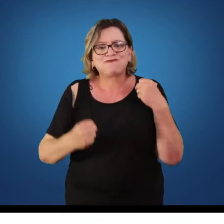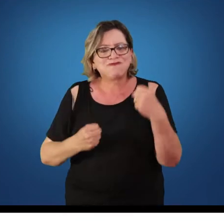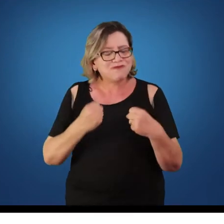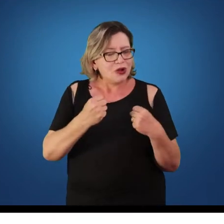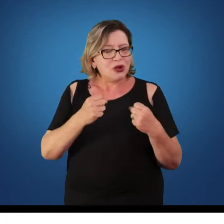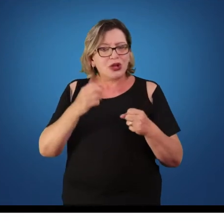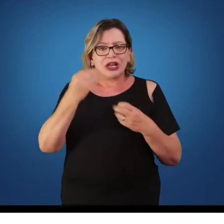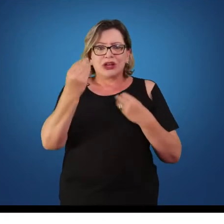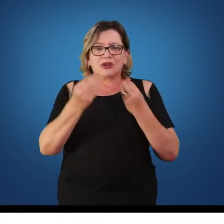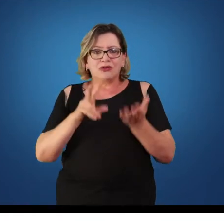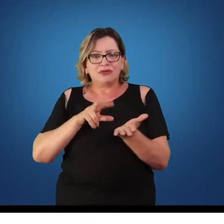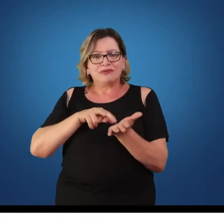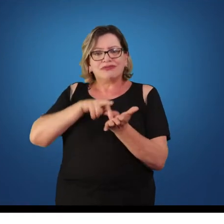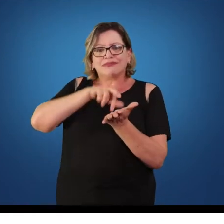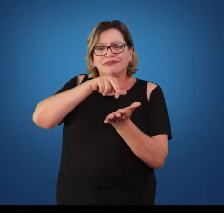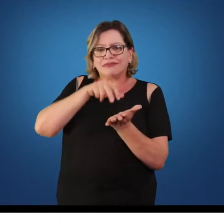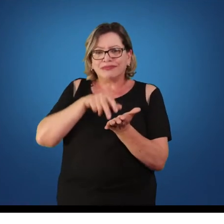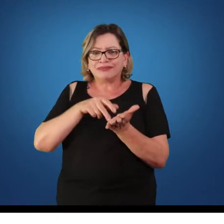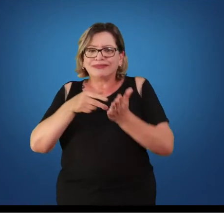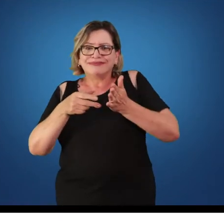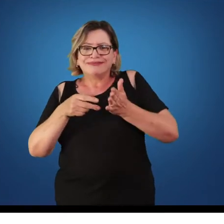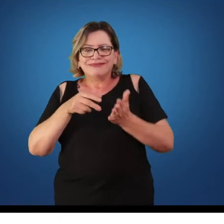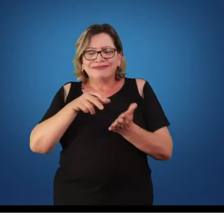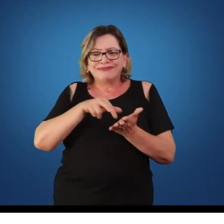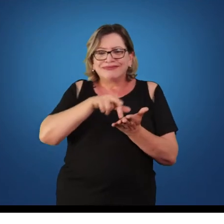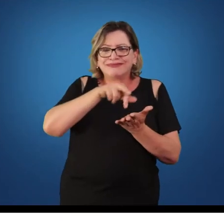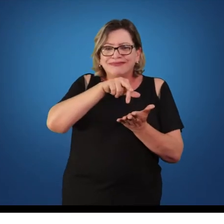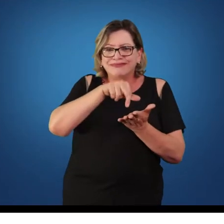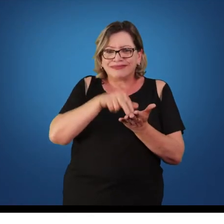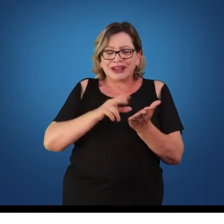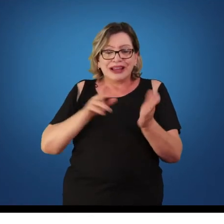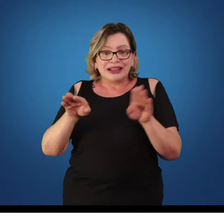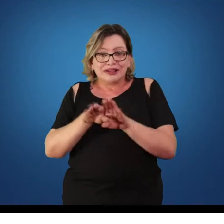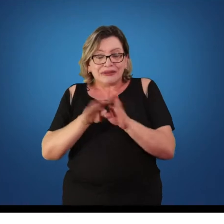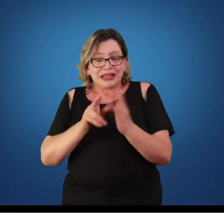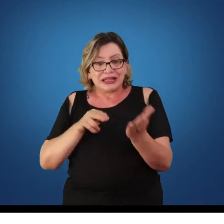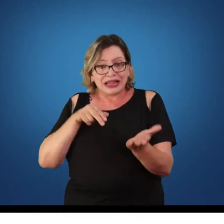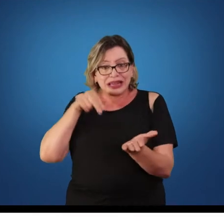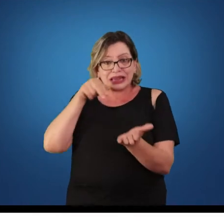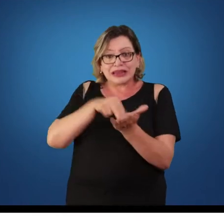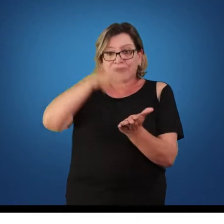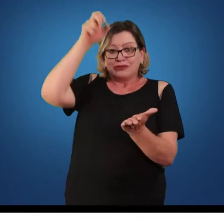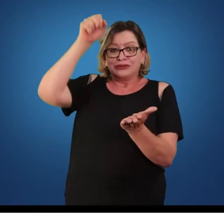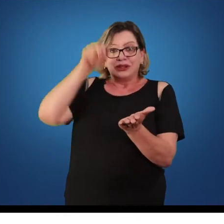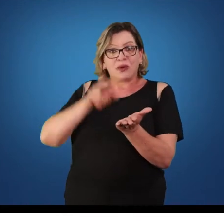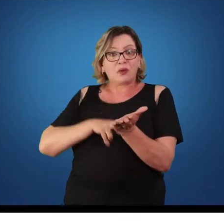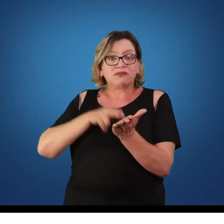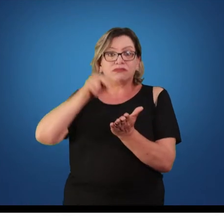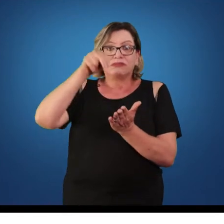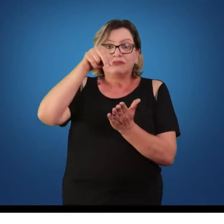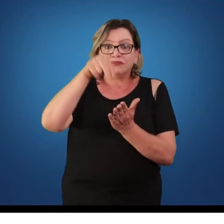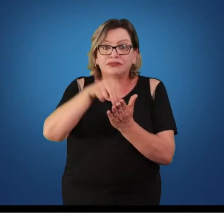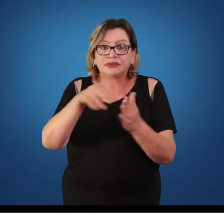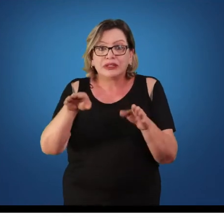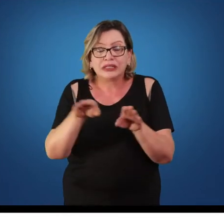formas de saltitar, as diferentes formas de saltar, e daí os elementos que a gente ainda chama, os giros, os